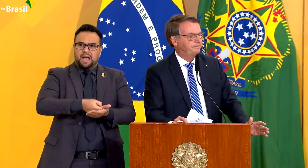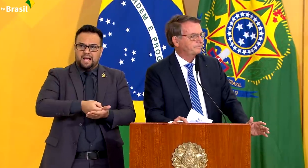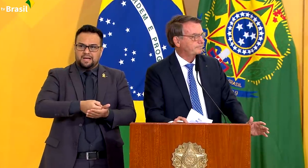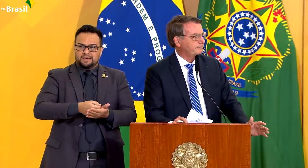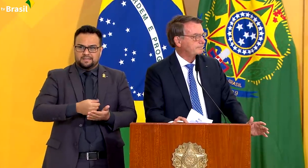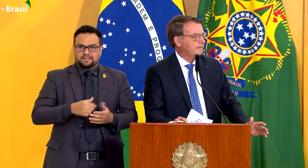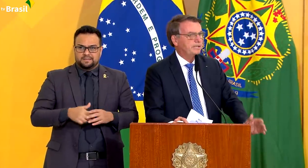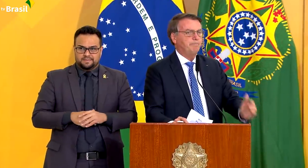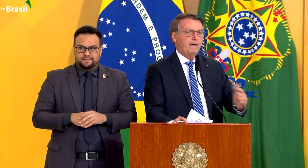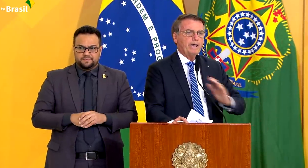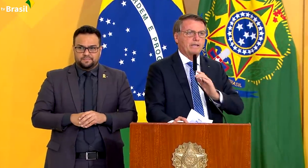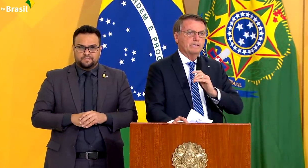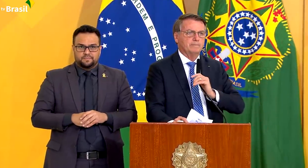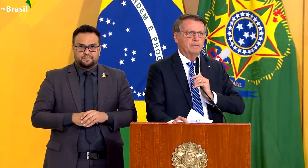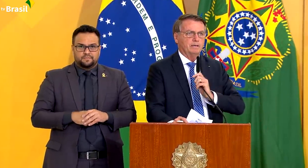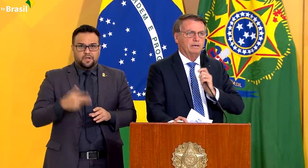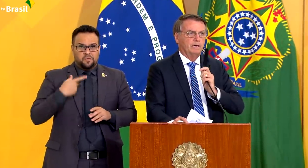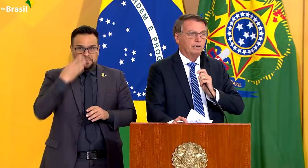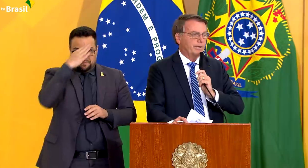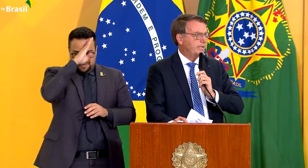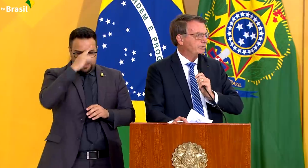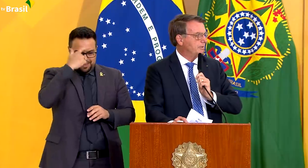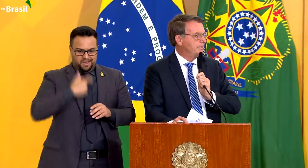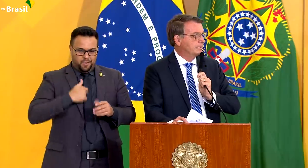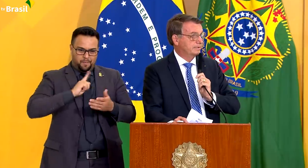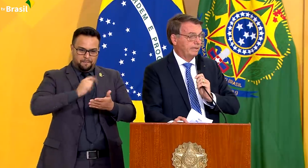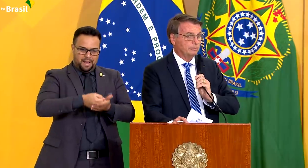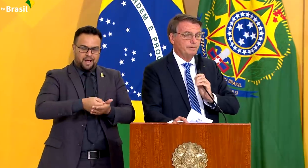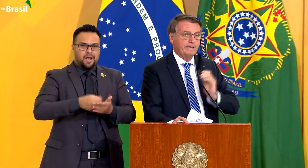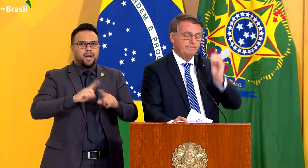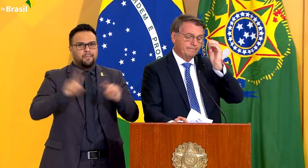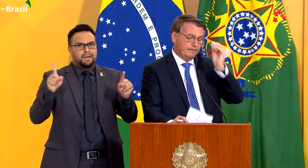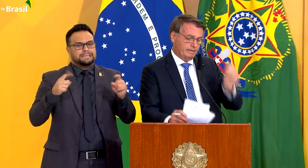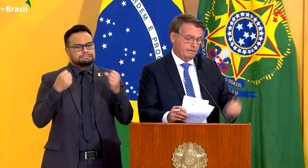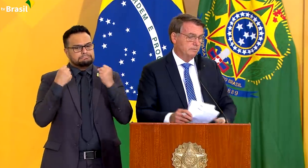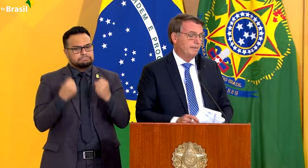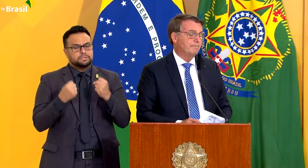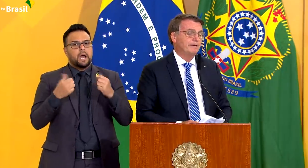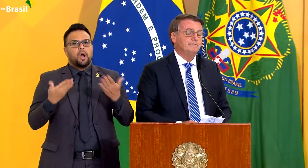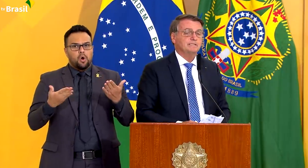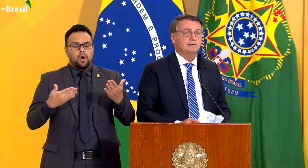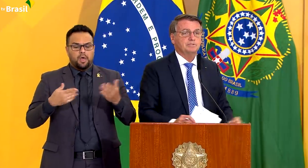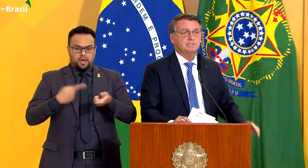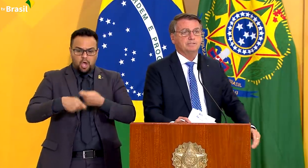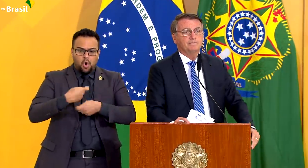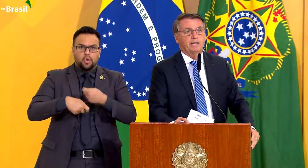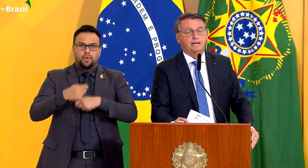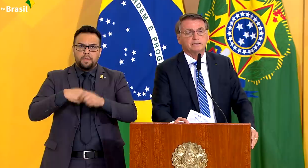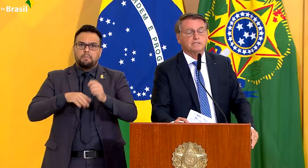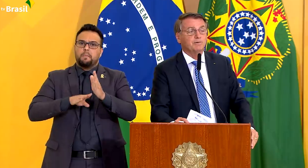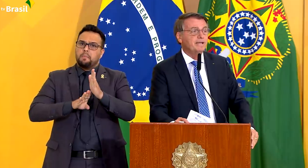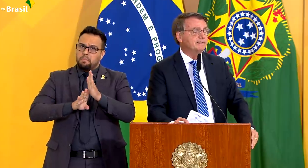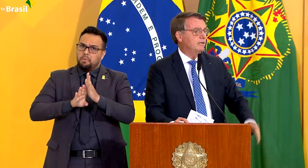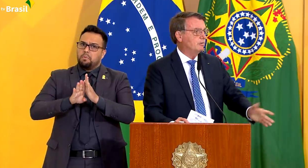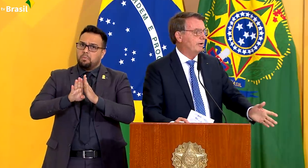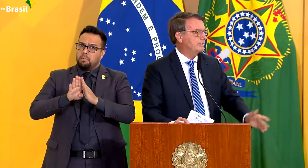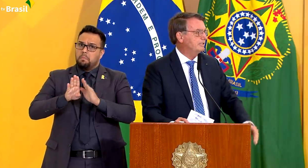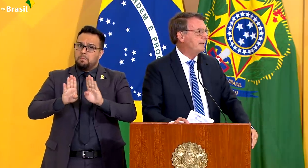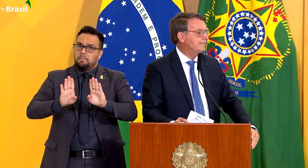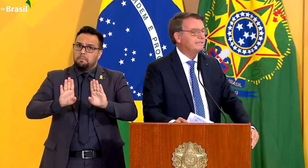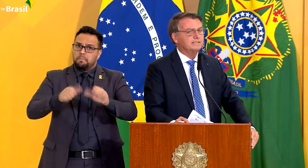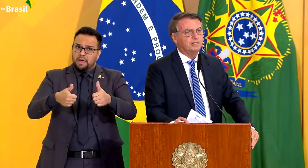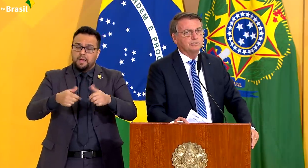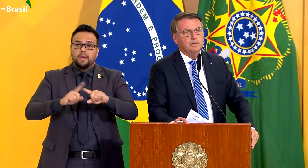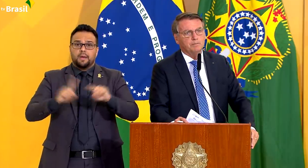gastos. Que pese a nossa economia está indo bem, uma previsão de arrecadação extra na